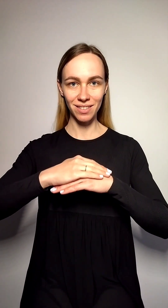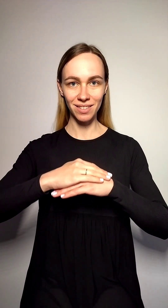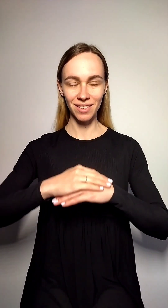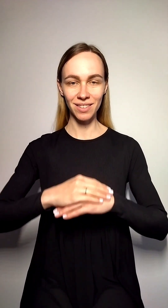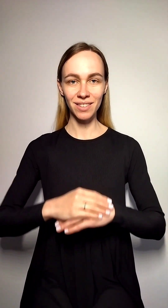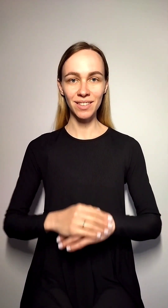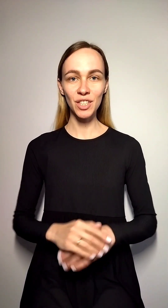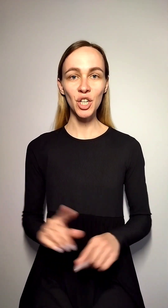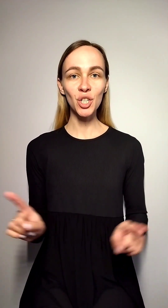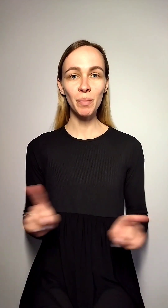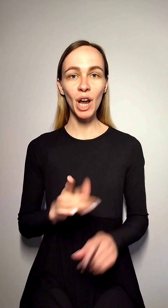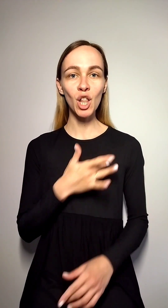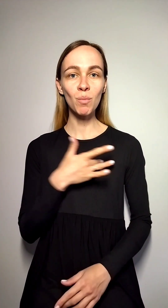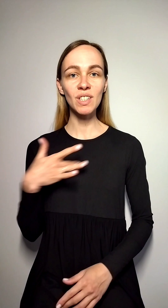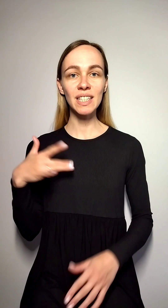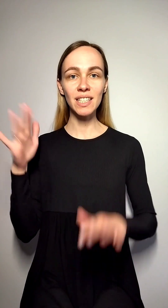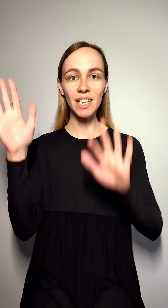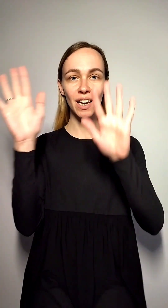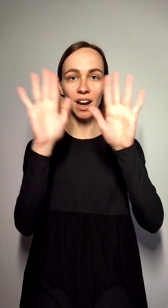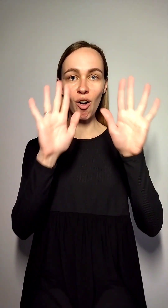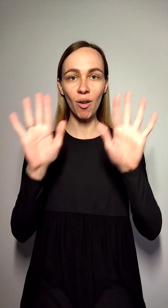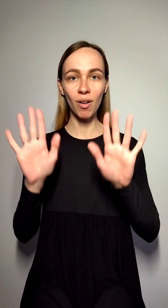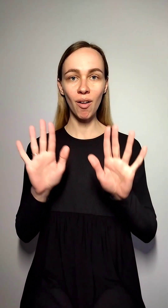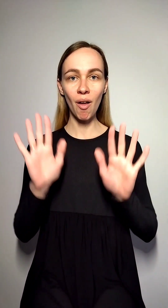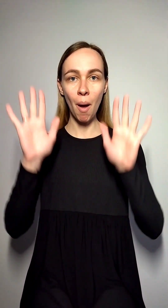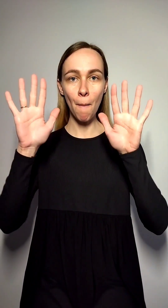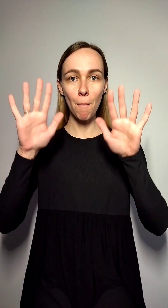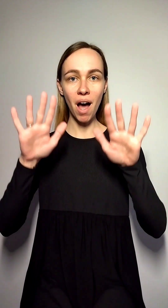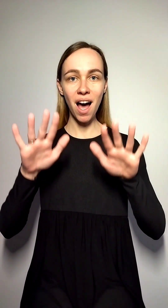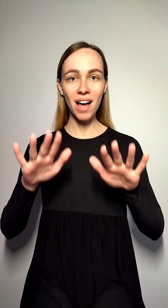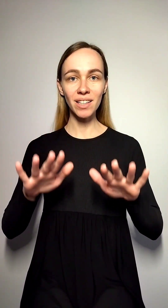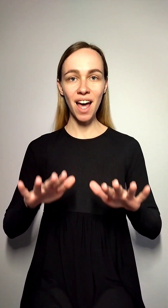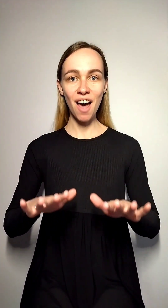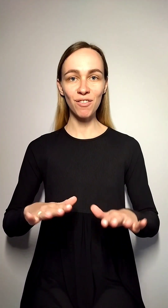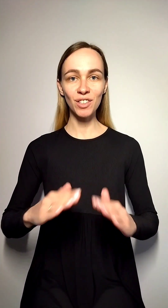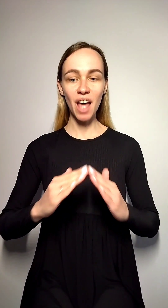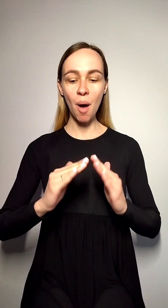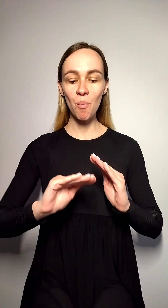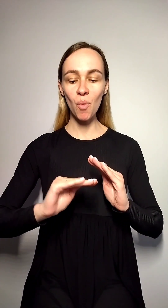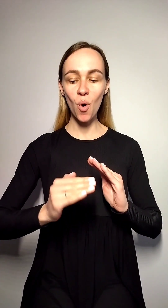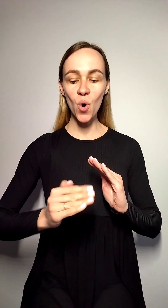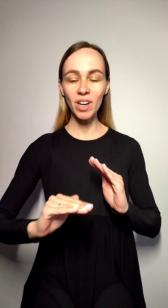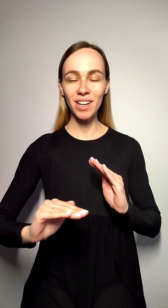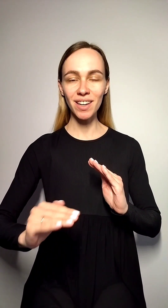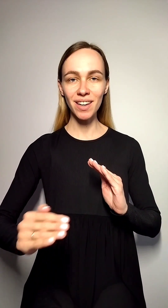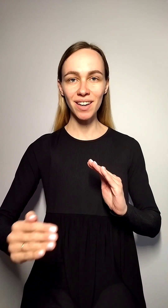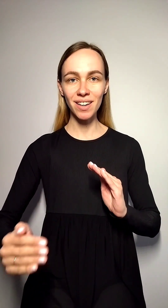Що пилом сіром падав на порі